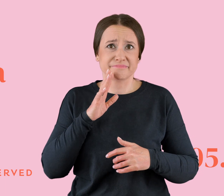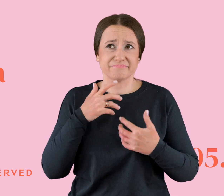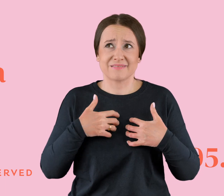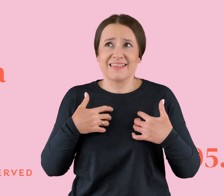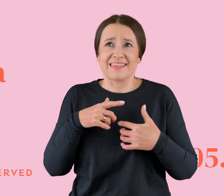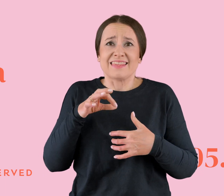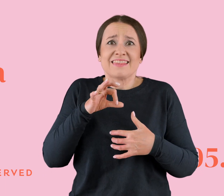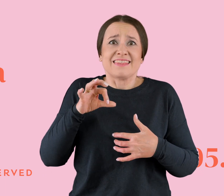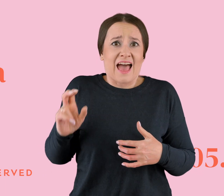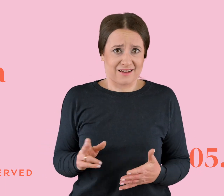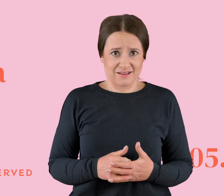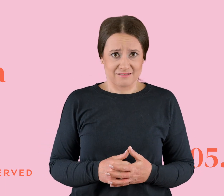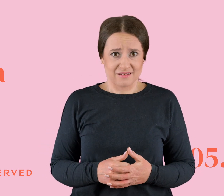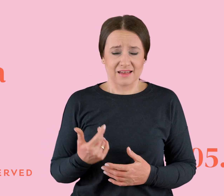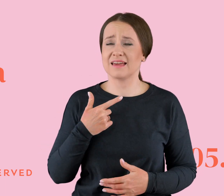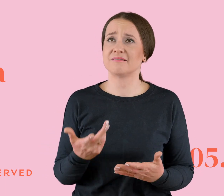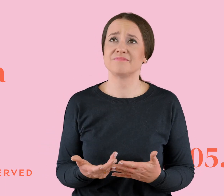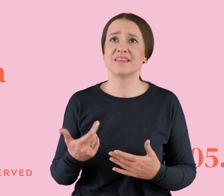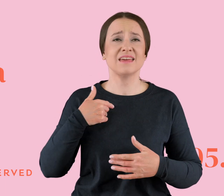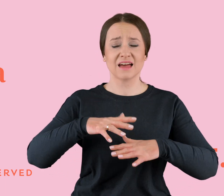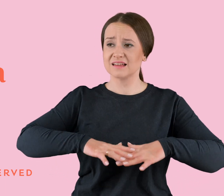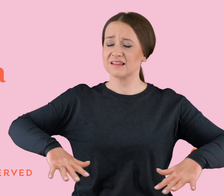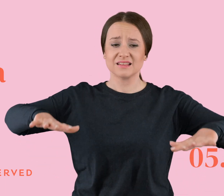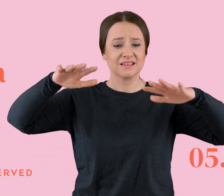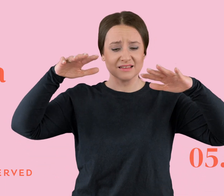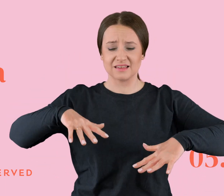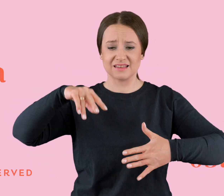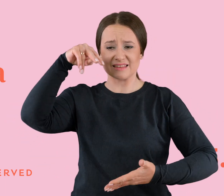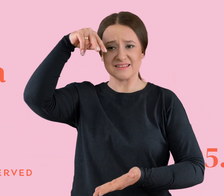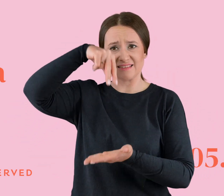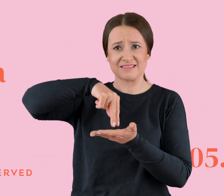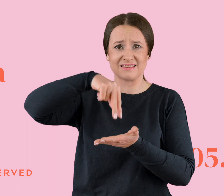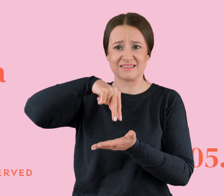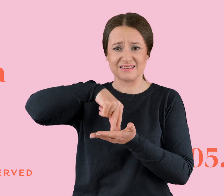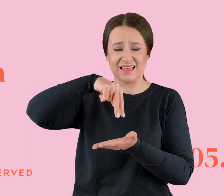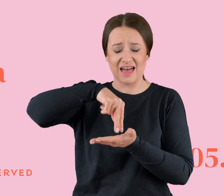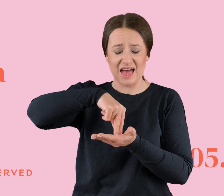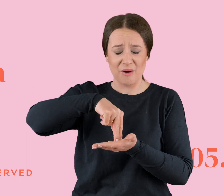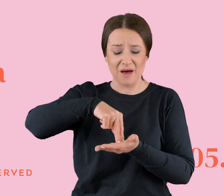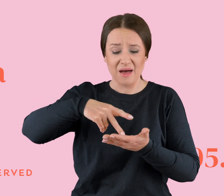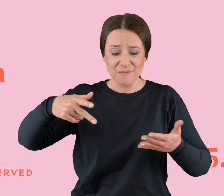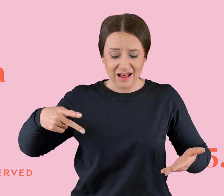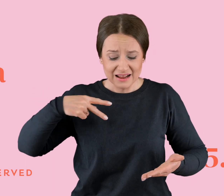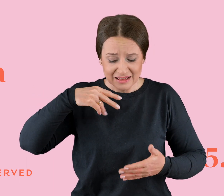Byłam tam na arenie i stałam na trapezie. I no kurwa, milimetry dzieliły moją twarz od podłogi. Ale co się działo? I to jest w ogóle